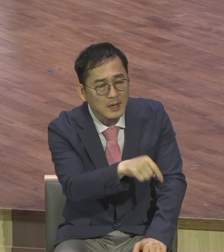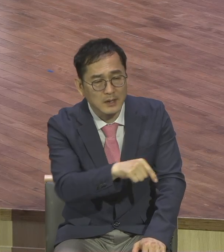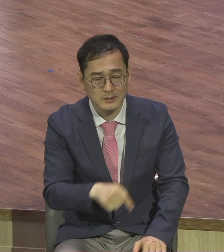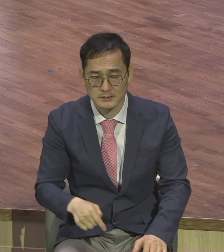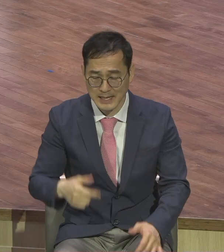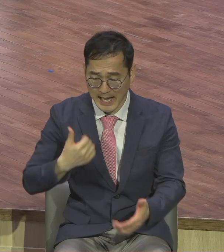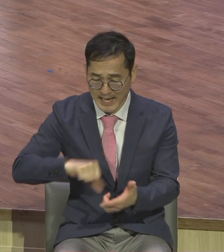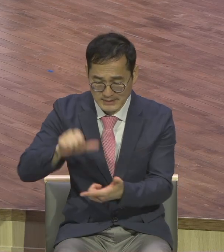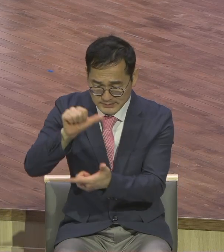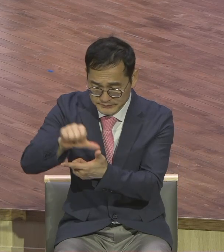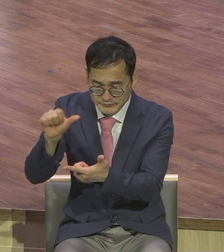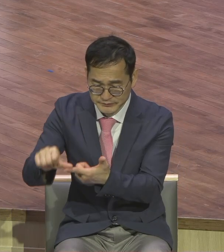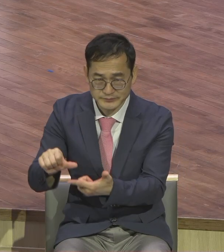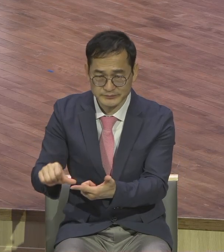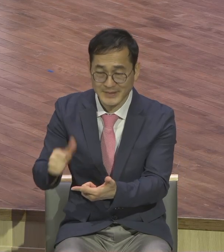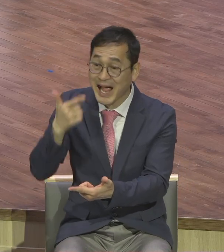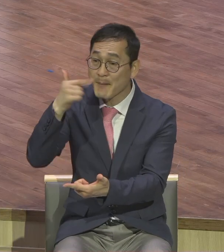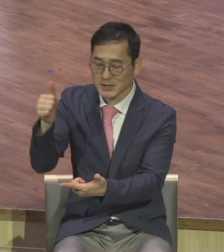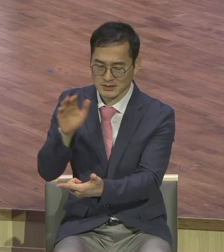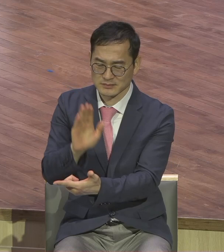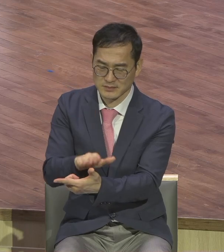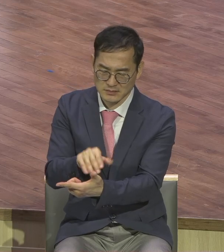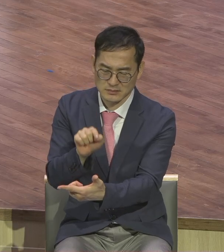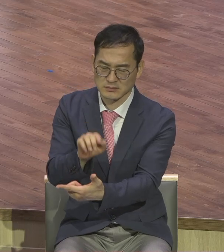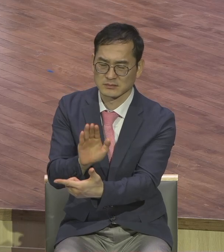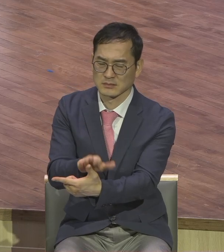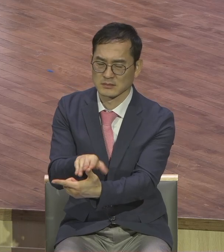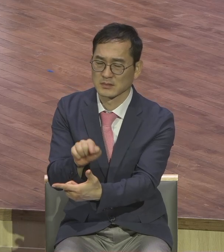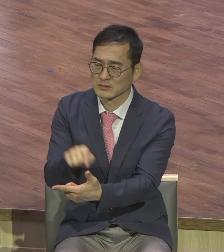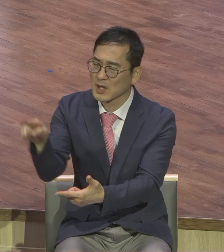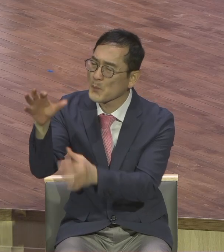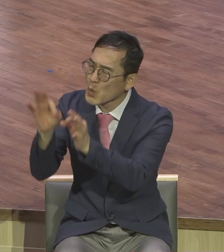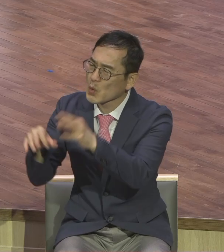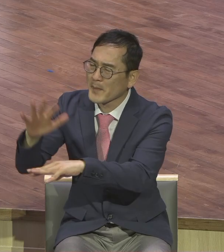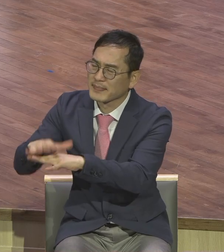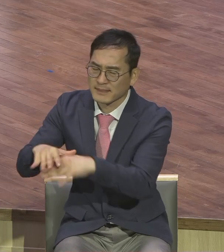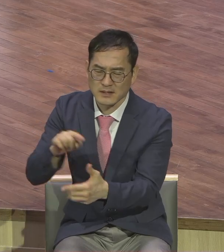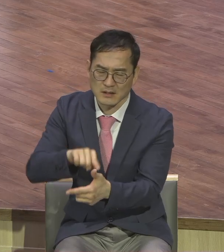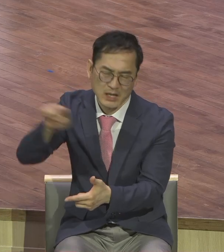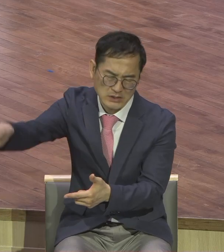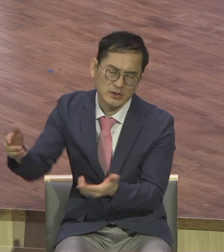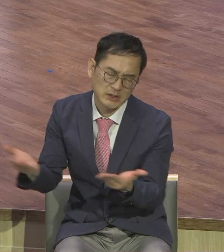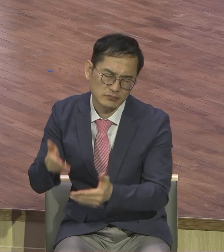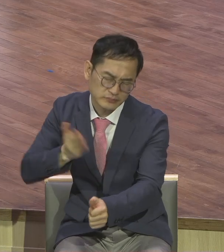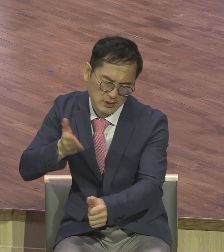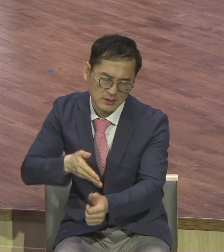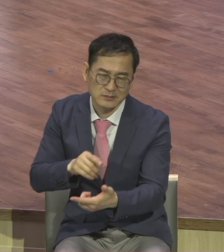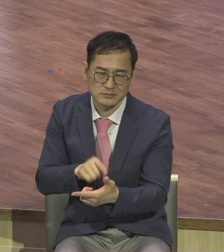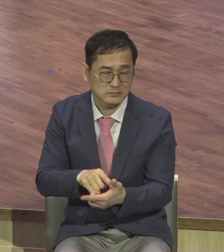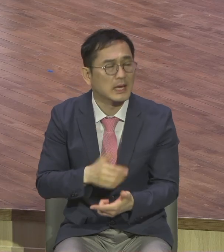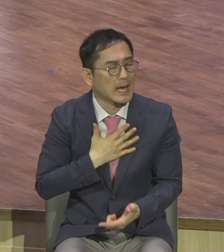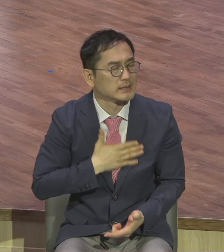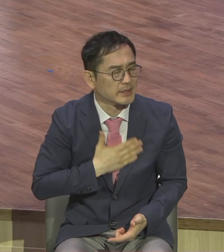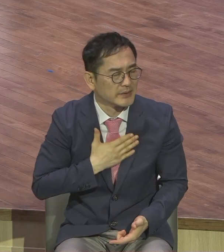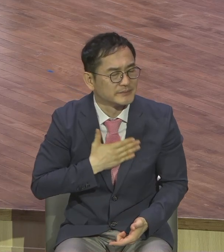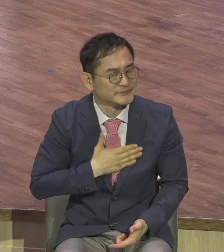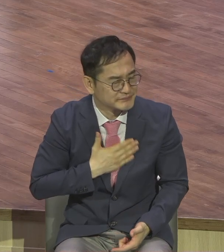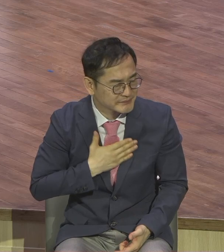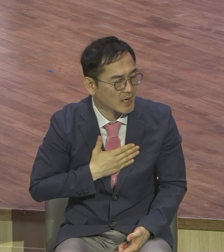오늘 포도원에 가서 일하라 하니 대답하니 아버지 가겠나이다 하더니 가지 아니하고 둘째